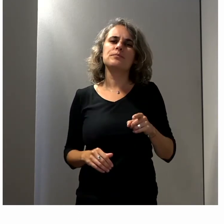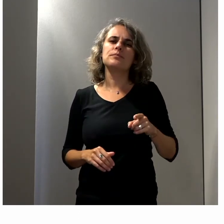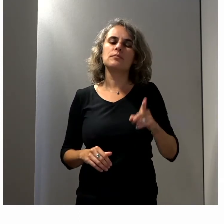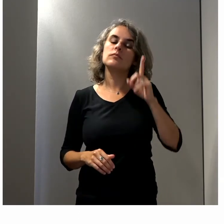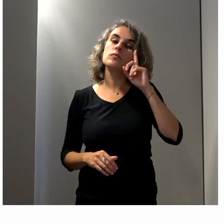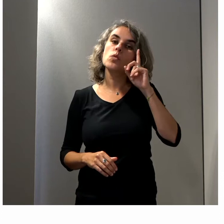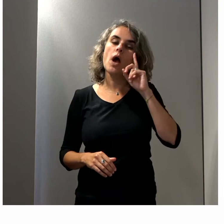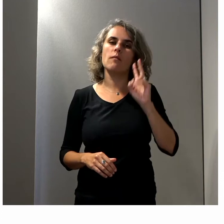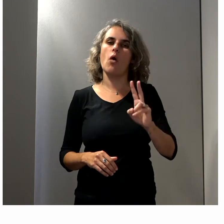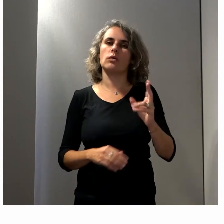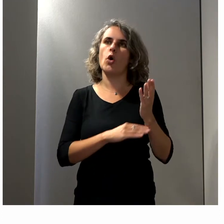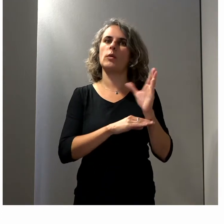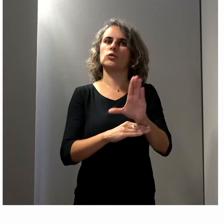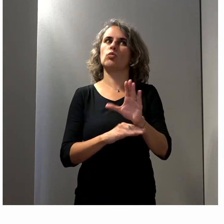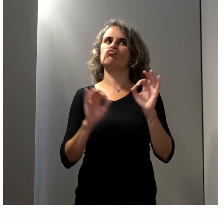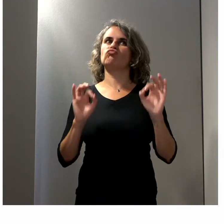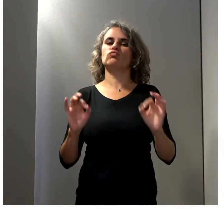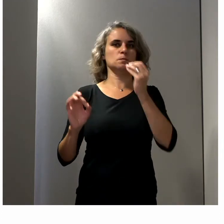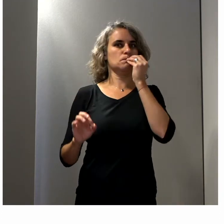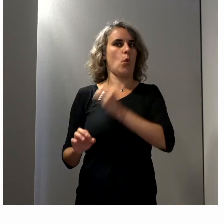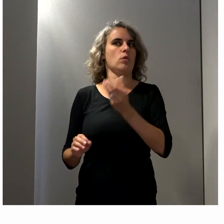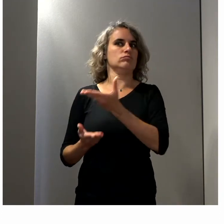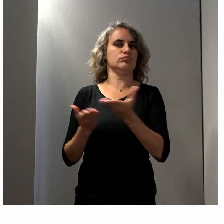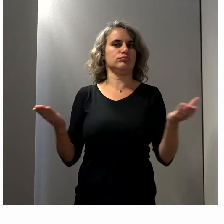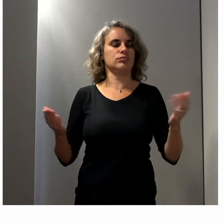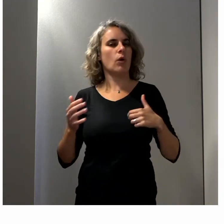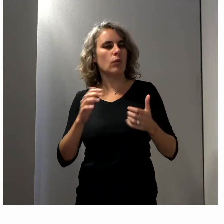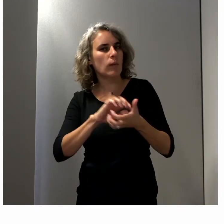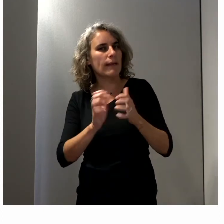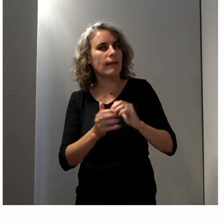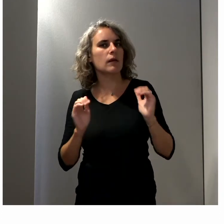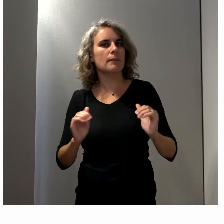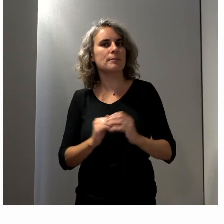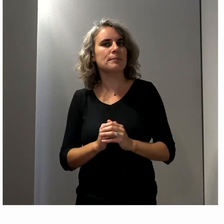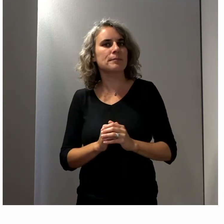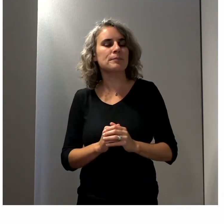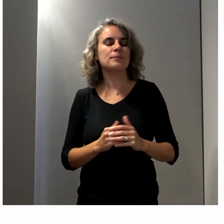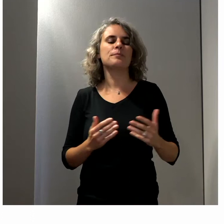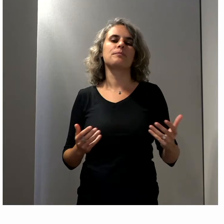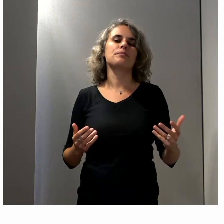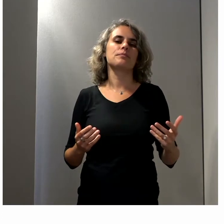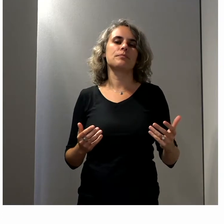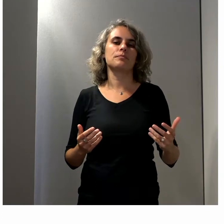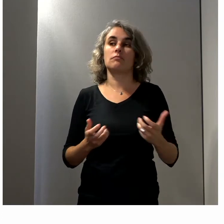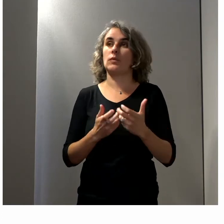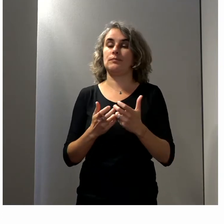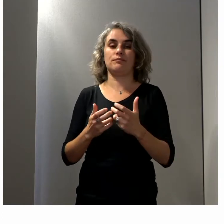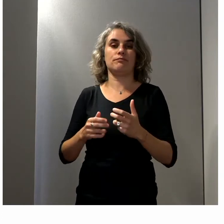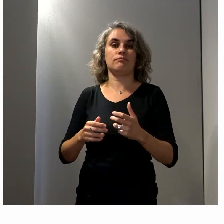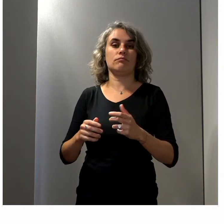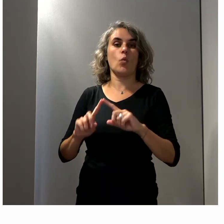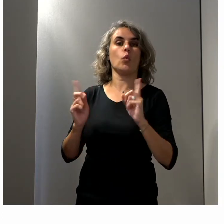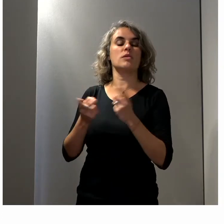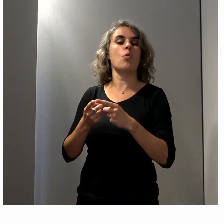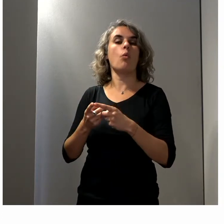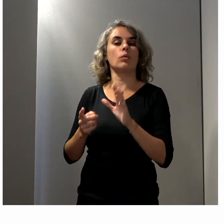certaine représentativité. C'est toujours une équation difficile à résoudre.'est le cas dans les commissions communales